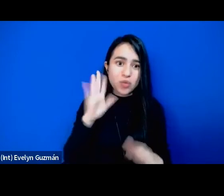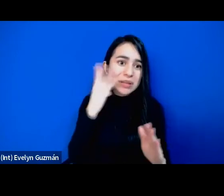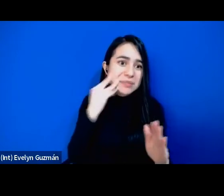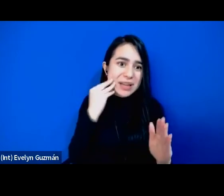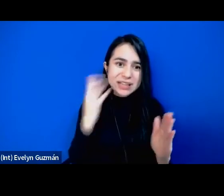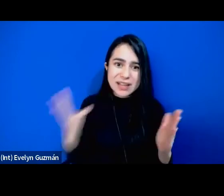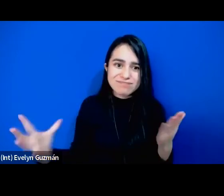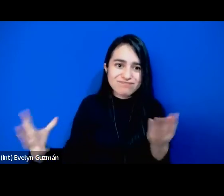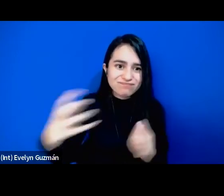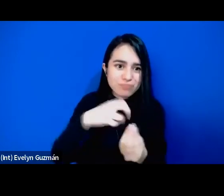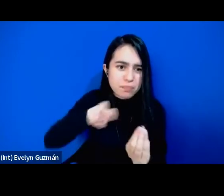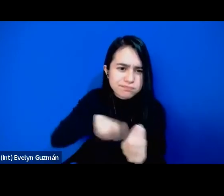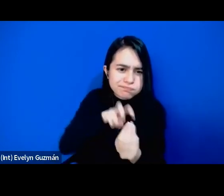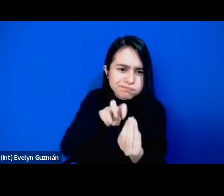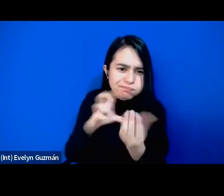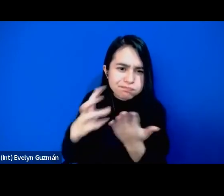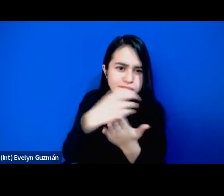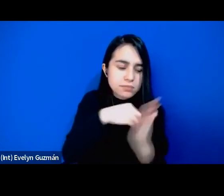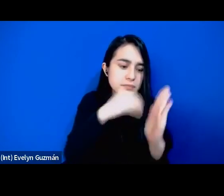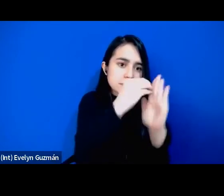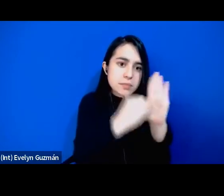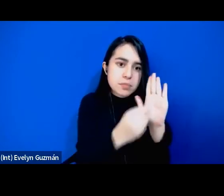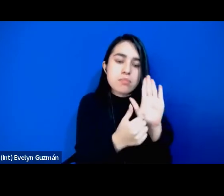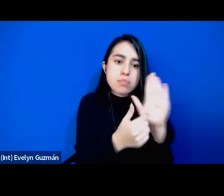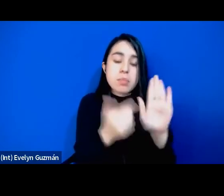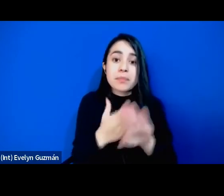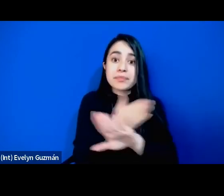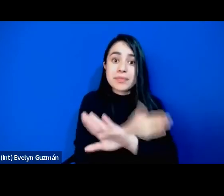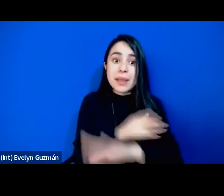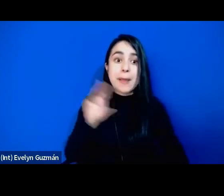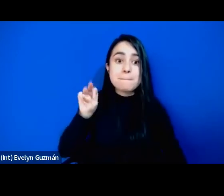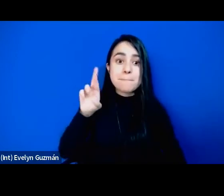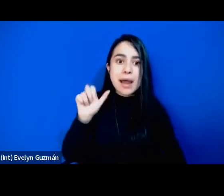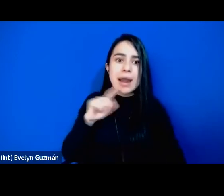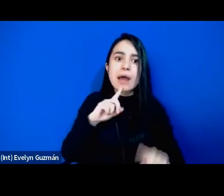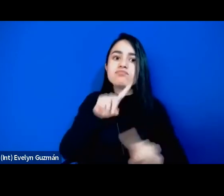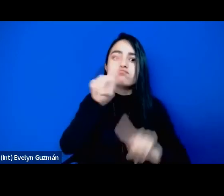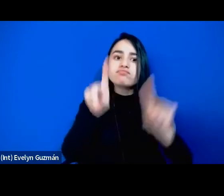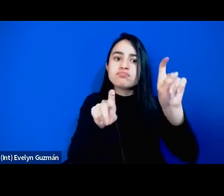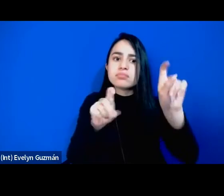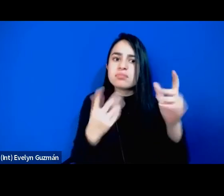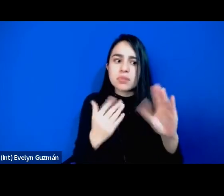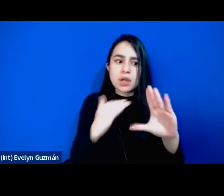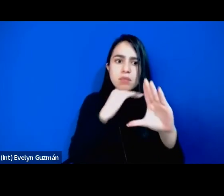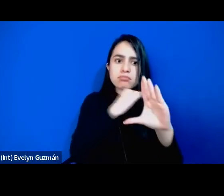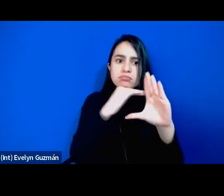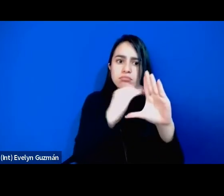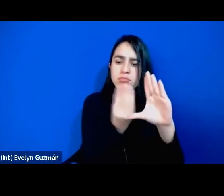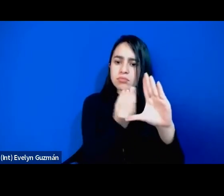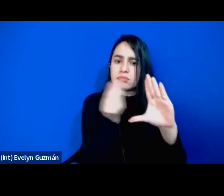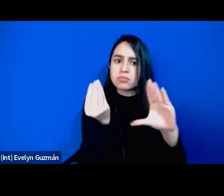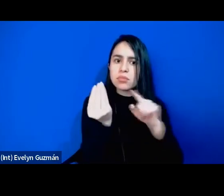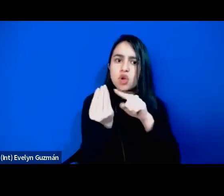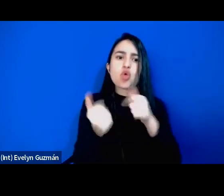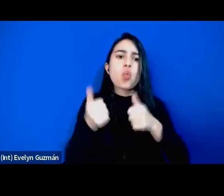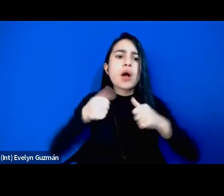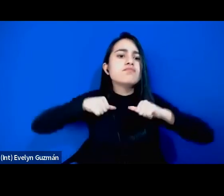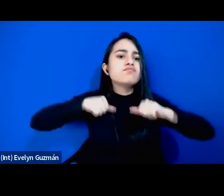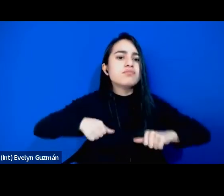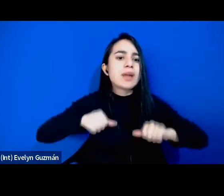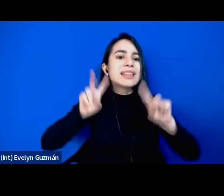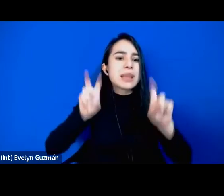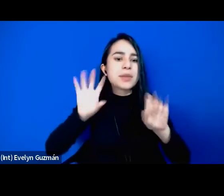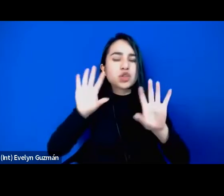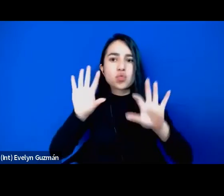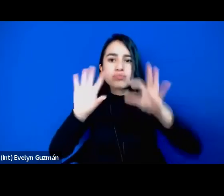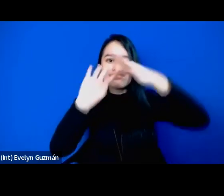sobre tal vez la primera pregunta que Mara lanzó al principio, cuál es el papel que tenemos las clases medias frente a este racismo estructural.